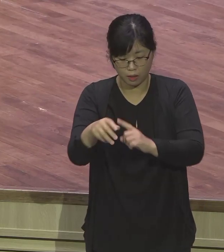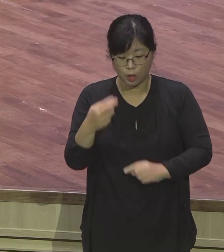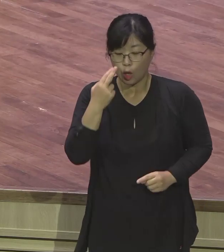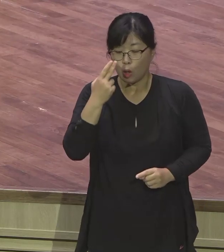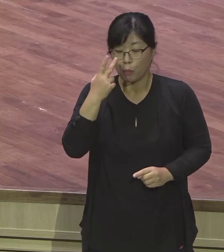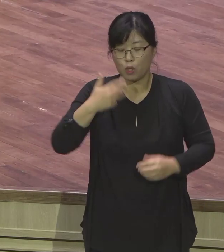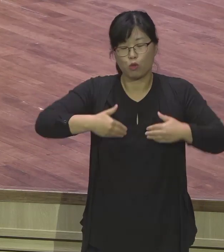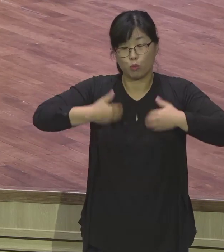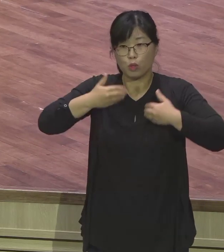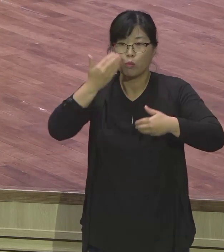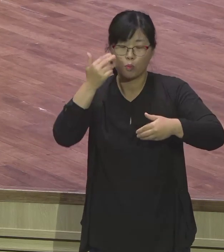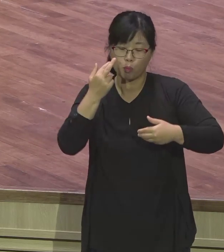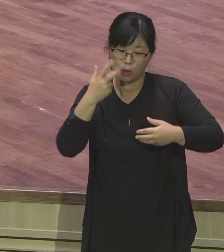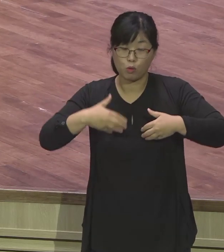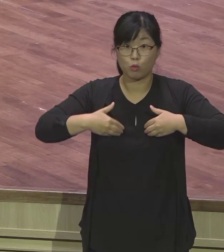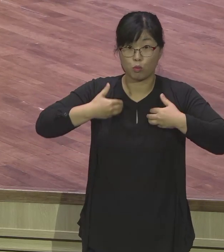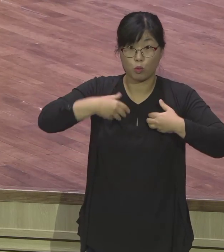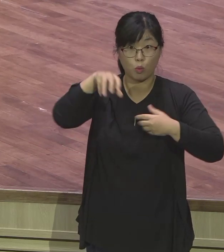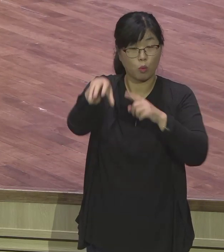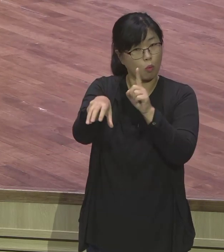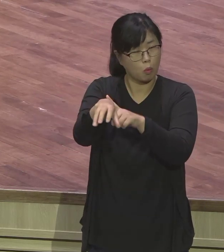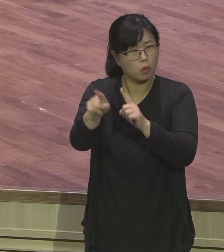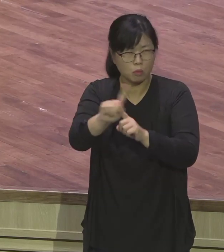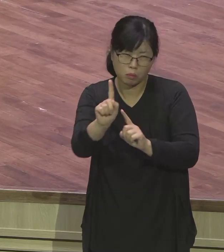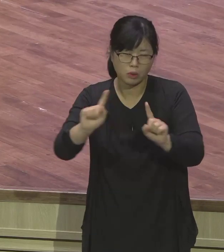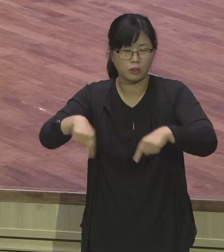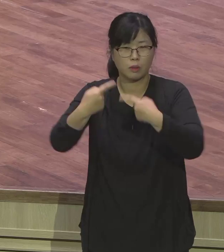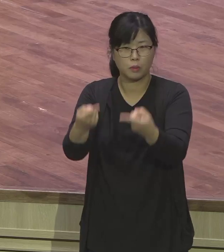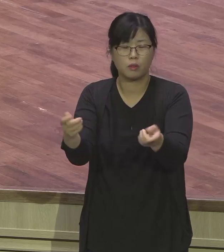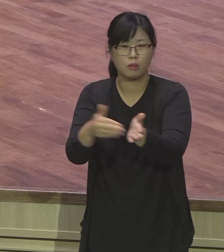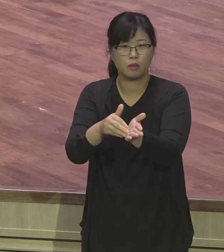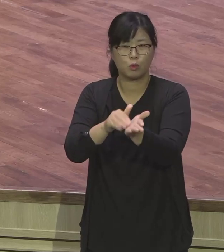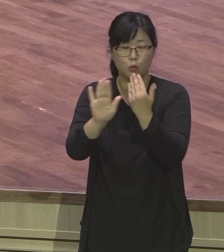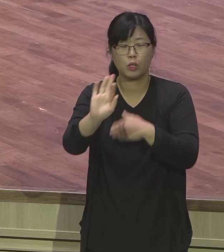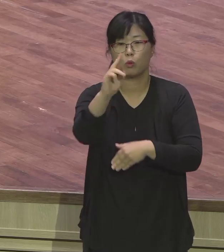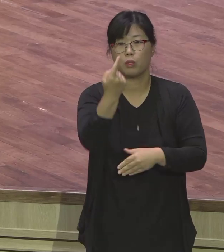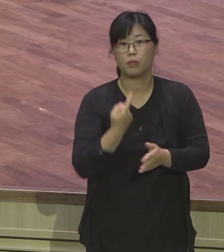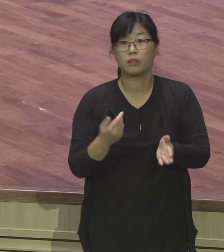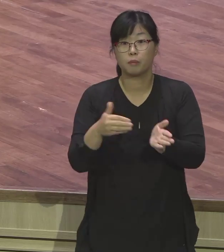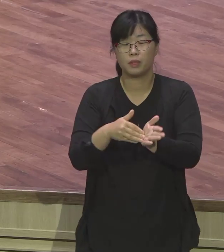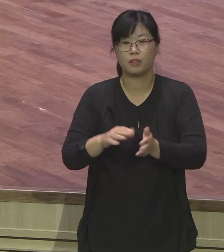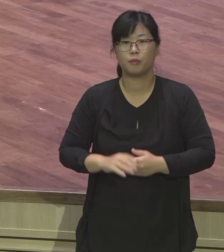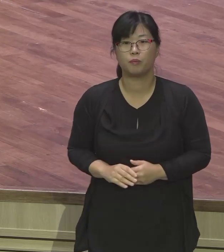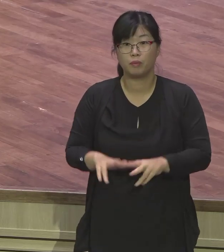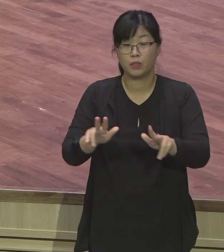장면들 화면을 통해서 간단하게 보겠습니다. 총장특강하는 장면이고,